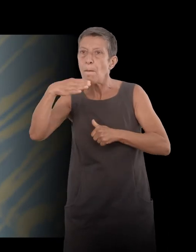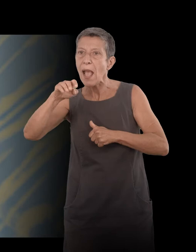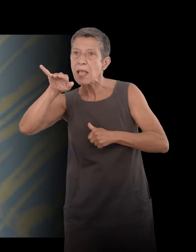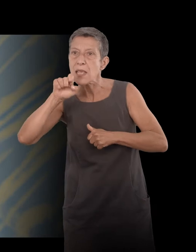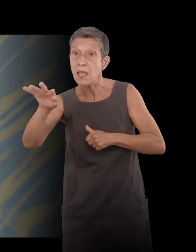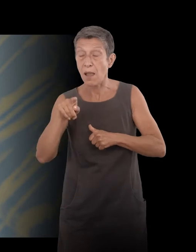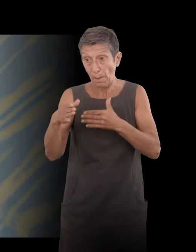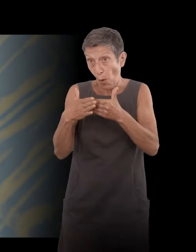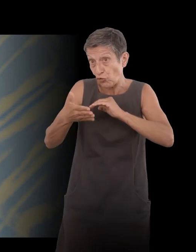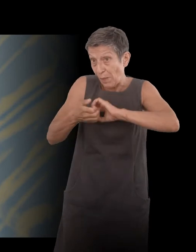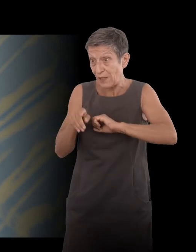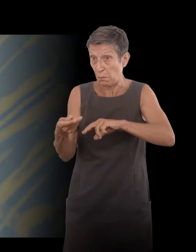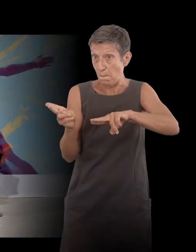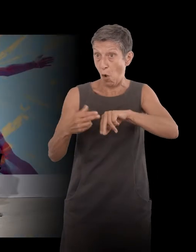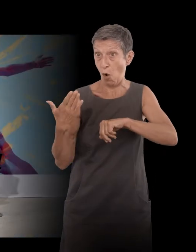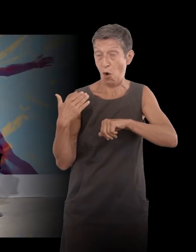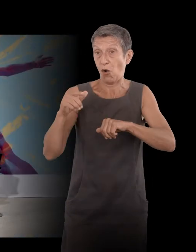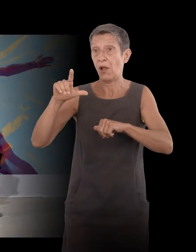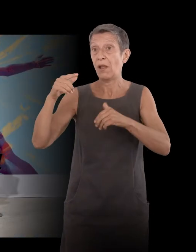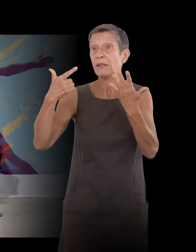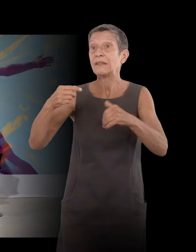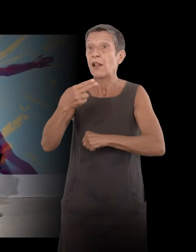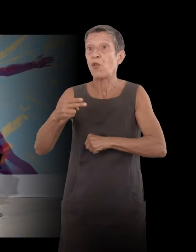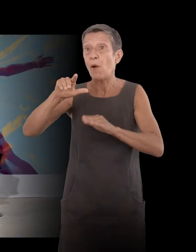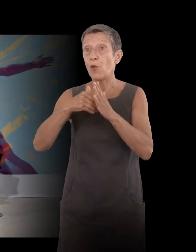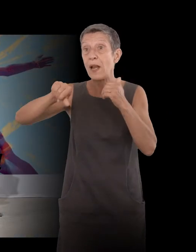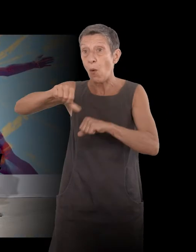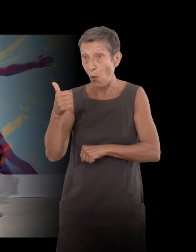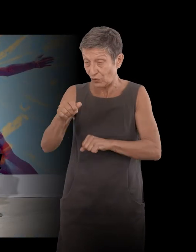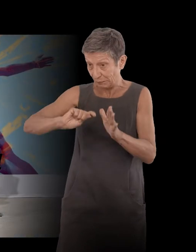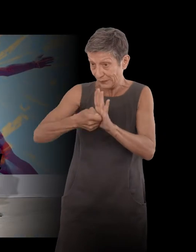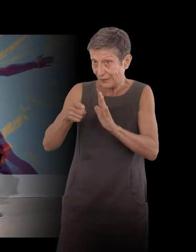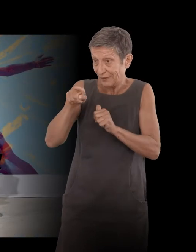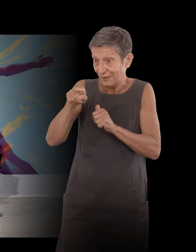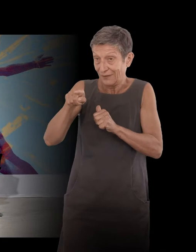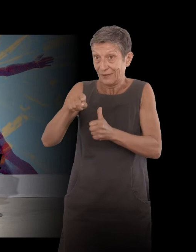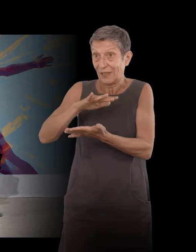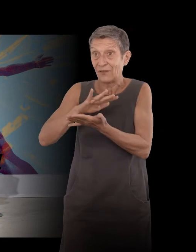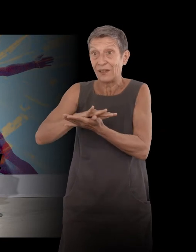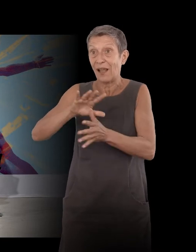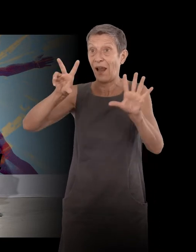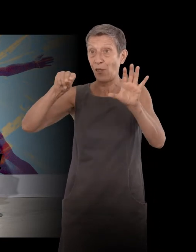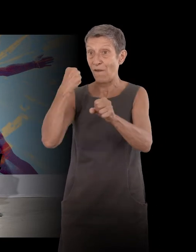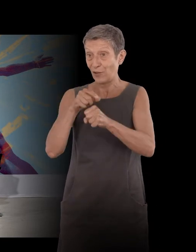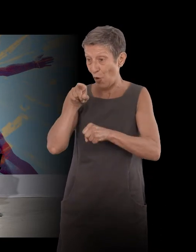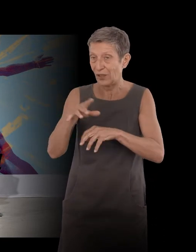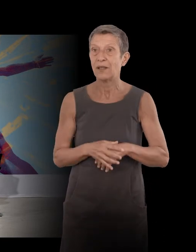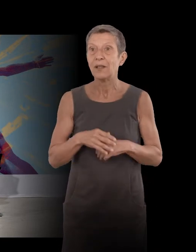on November 17th, the day of your 80 years. And it's a very long letter, and we recognize your voice,